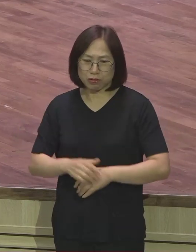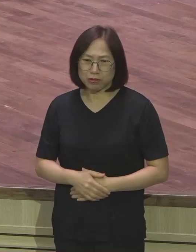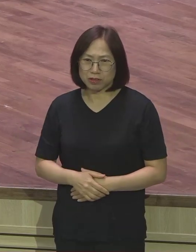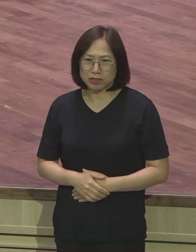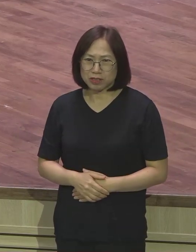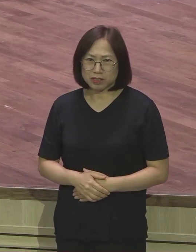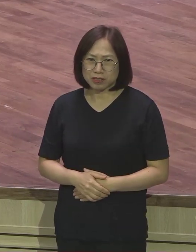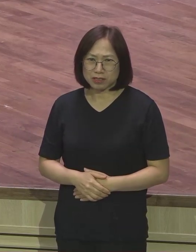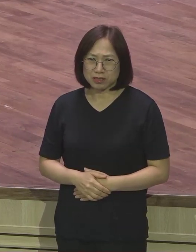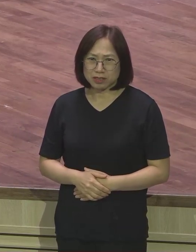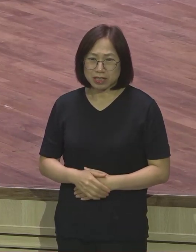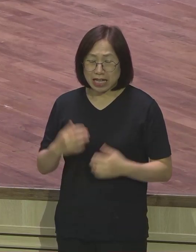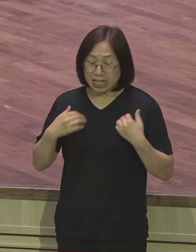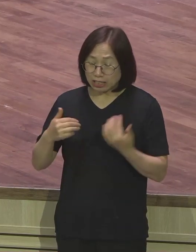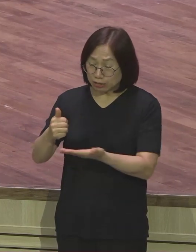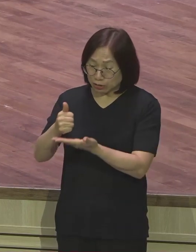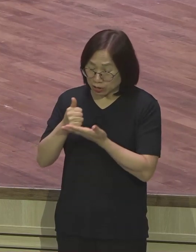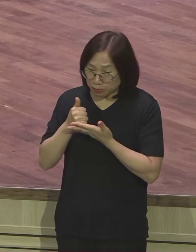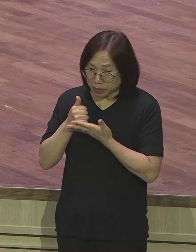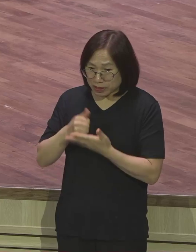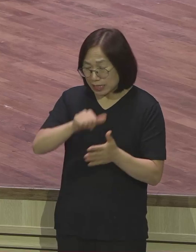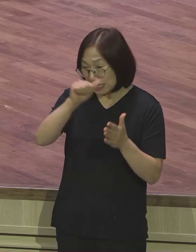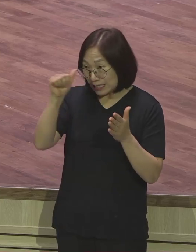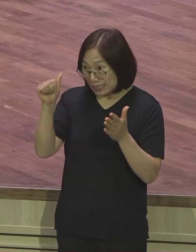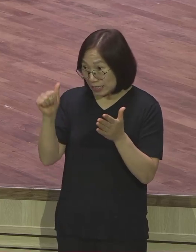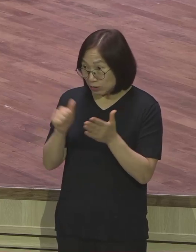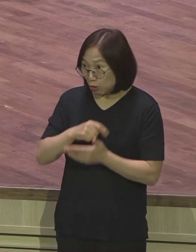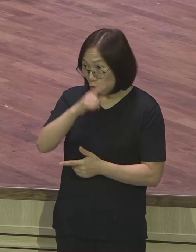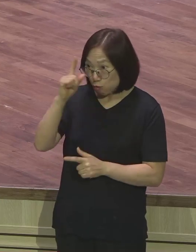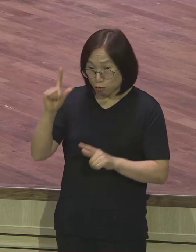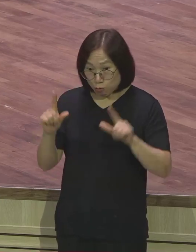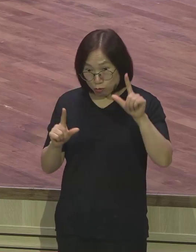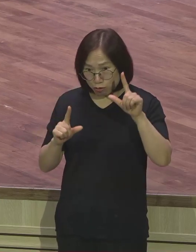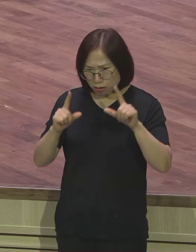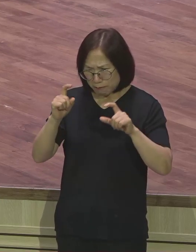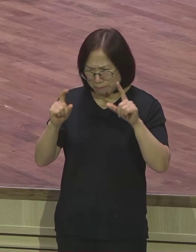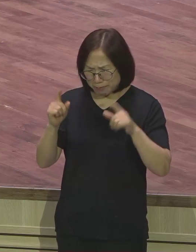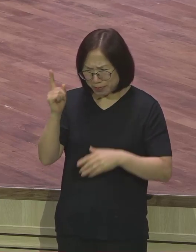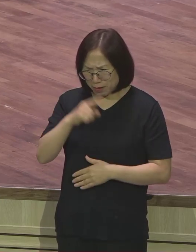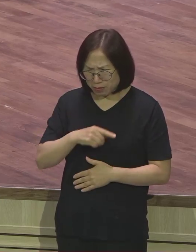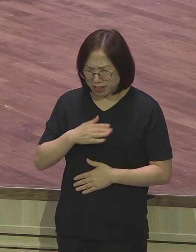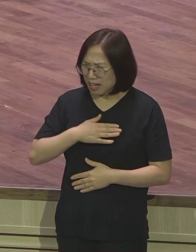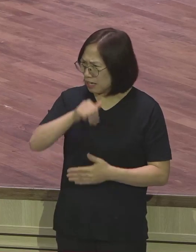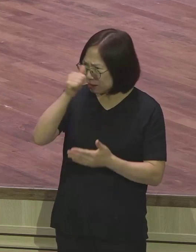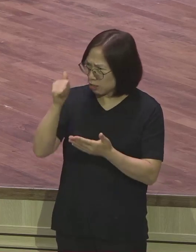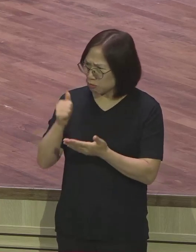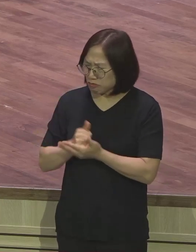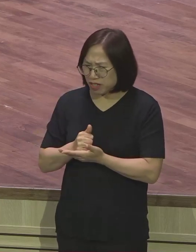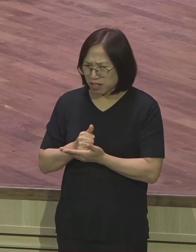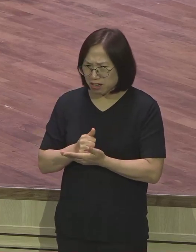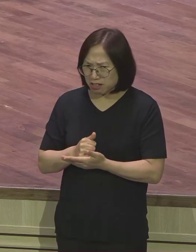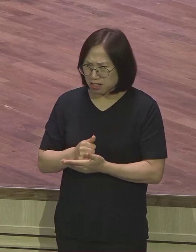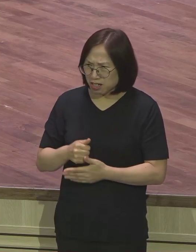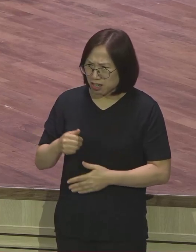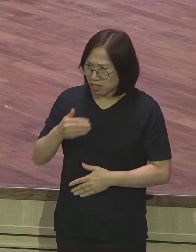영접하는데 그 기존 교회 장노님이 표정이 굉장히 안 좋더라고요 내가 장노인데 어디서 젊은 목사가 와가지고